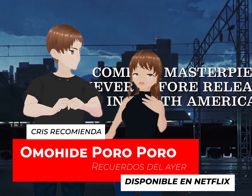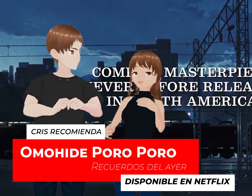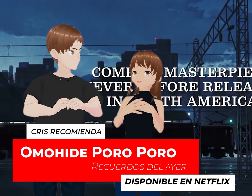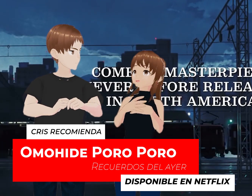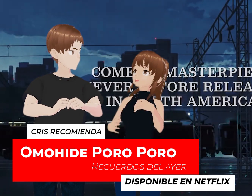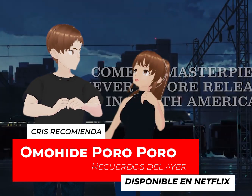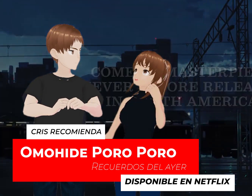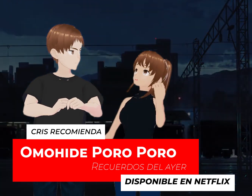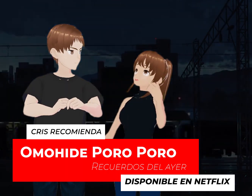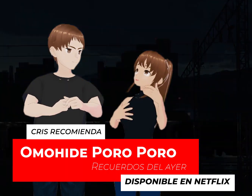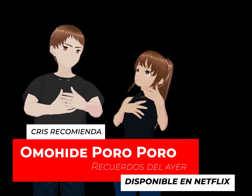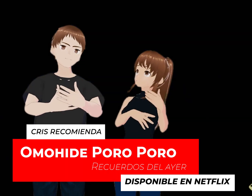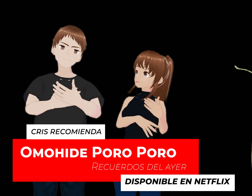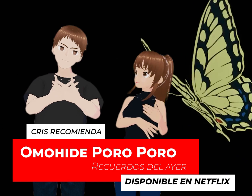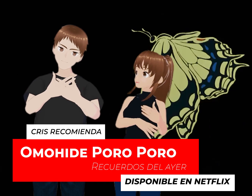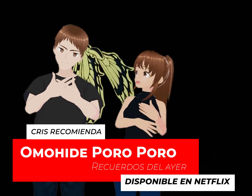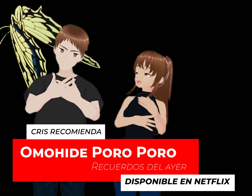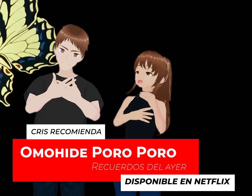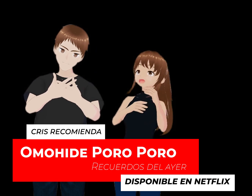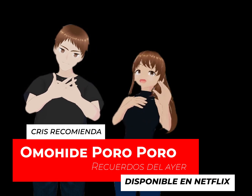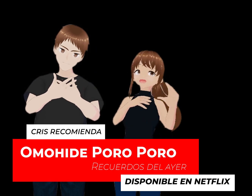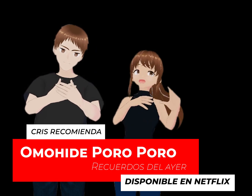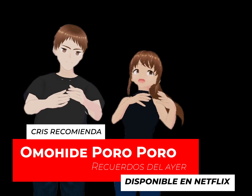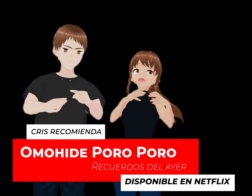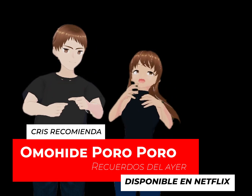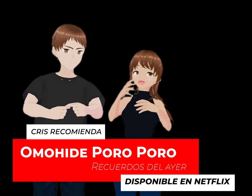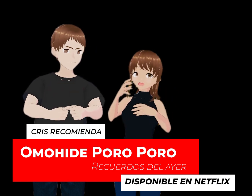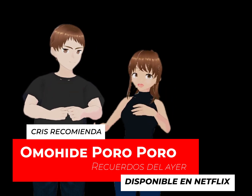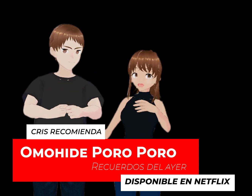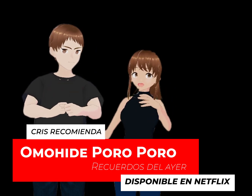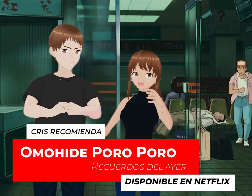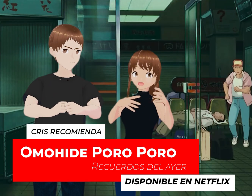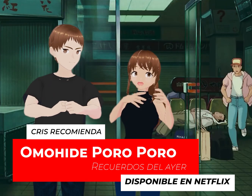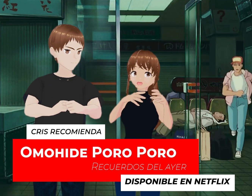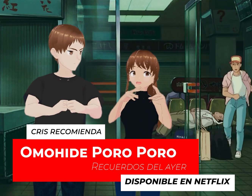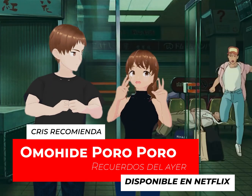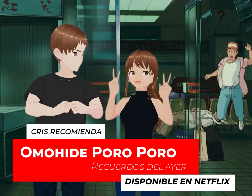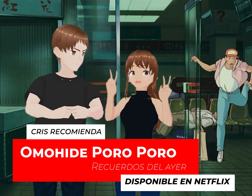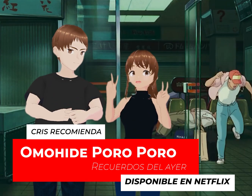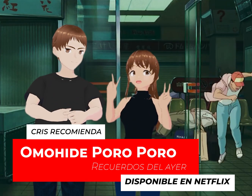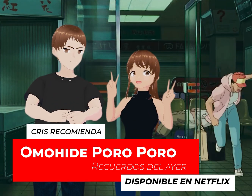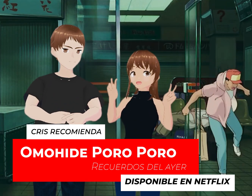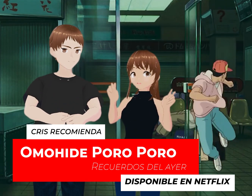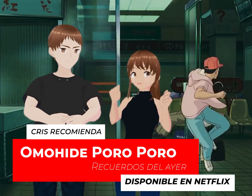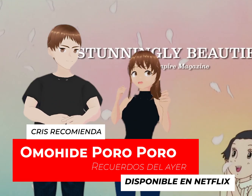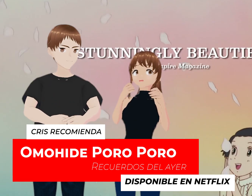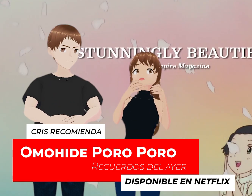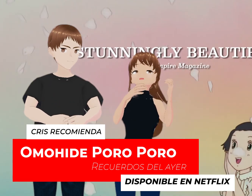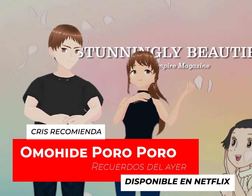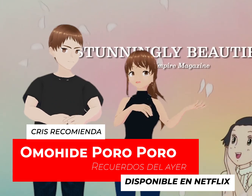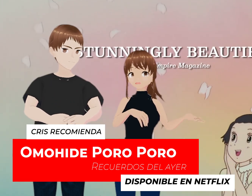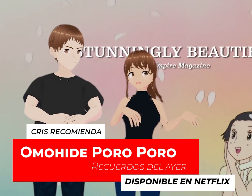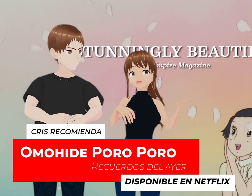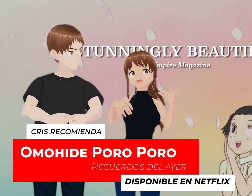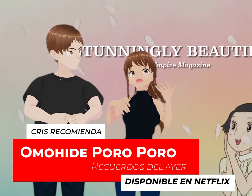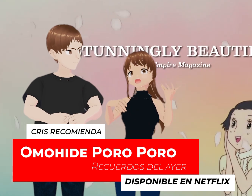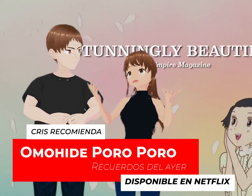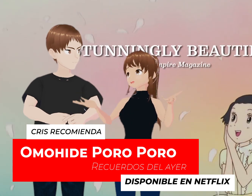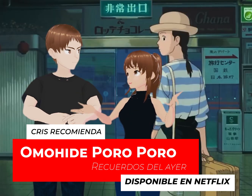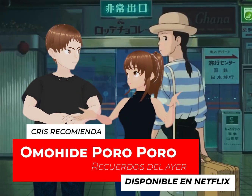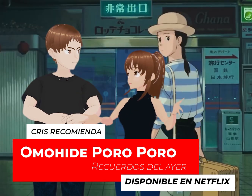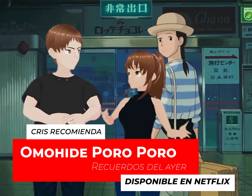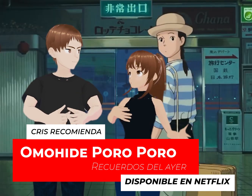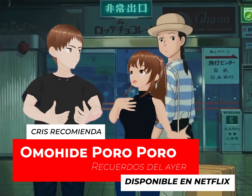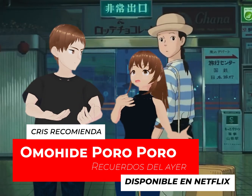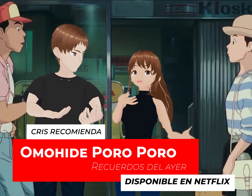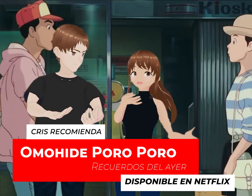De Tokio Y cómo una mujer Trata de encajar En lo que debe de ser Porque incluso en los noventas La